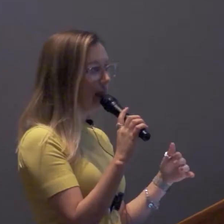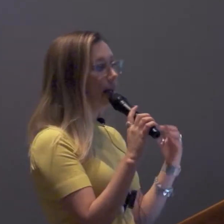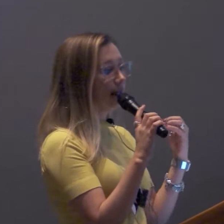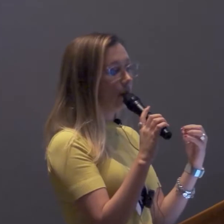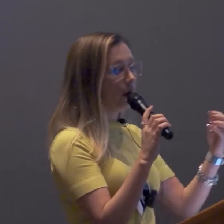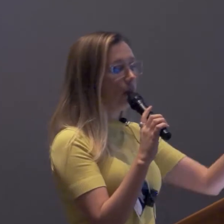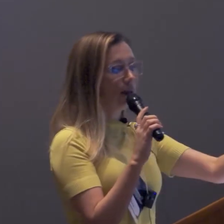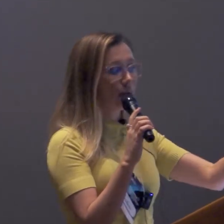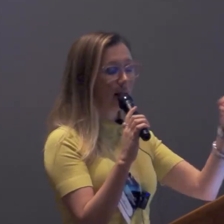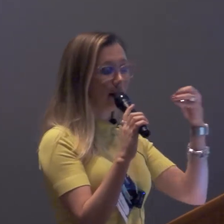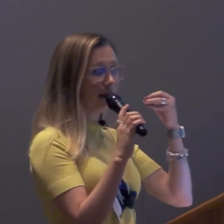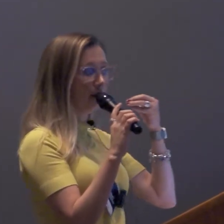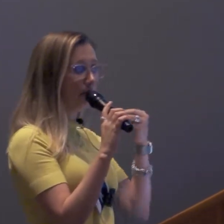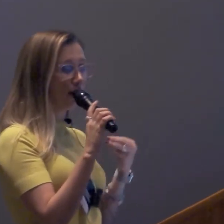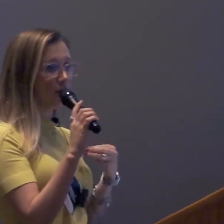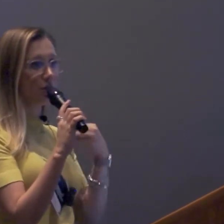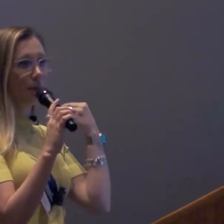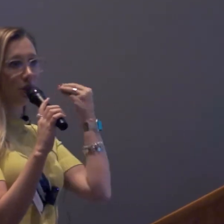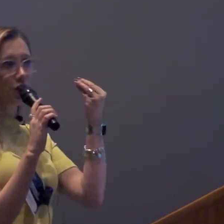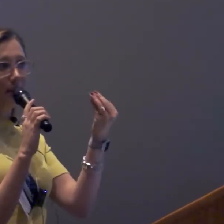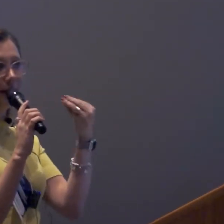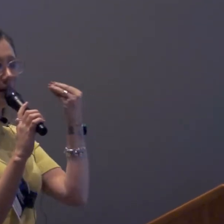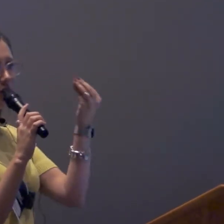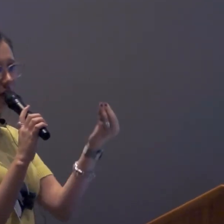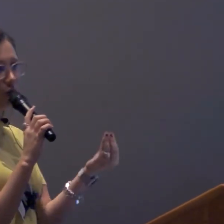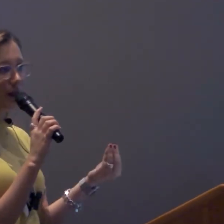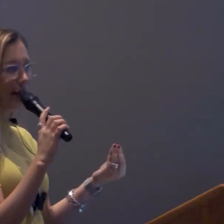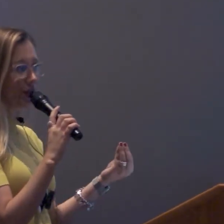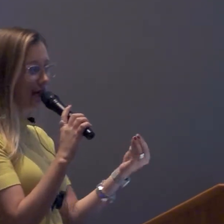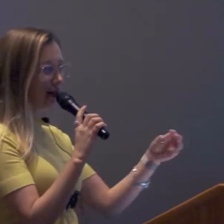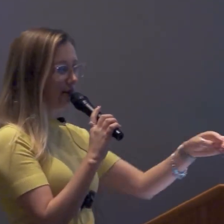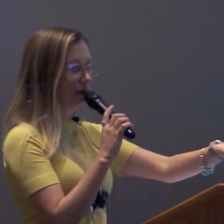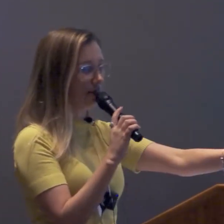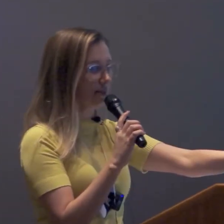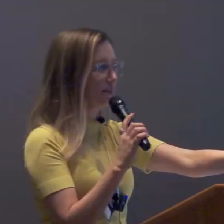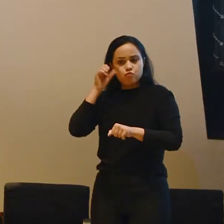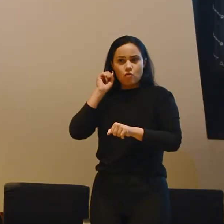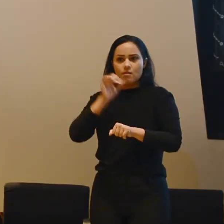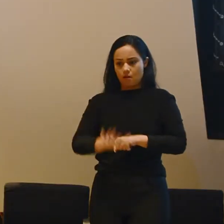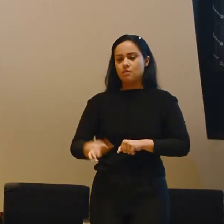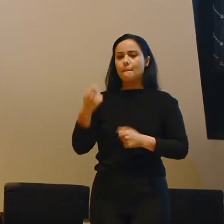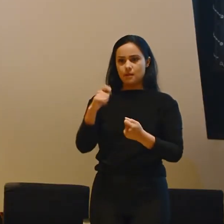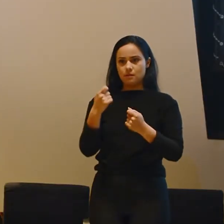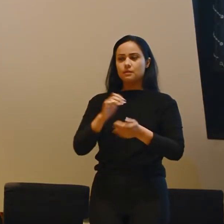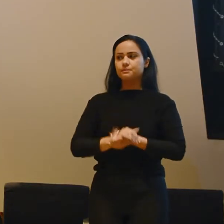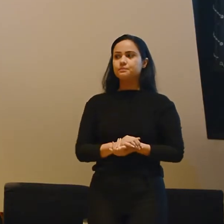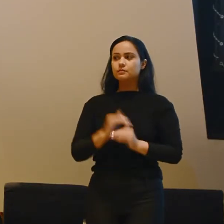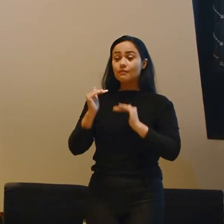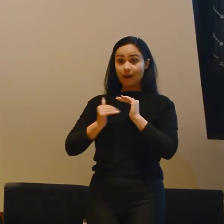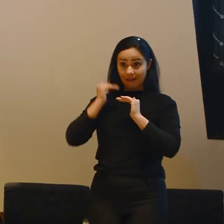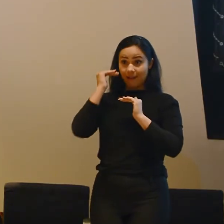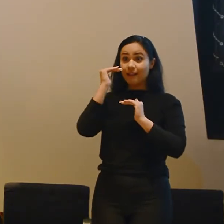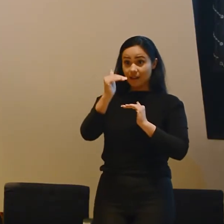vai perder. Então é um modelo que é importantíssimo para a gente também garantir a audibilidade que essa criança precisa. Além